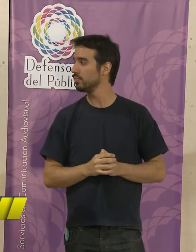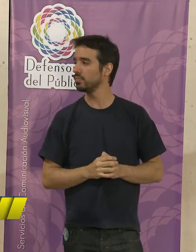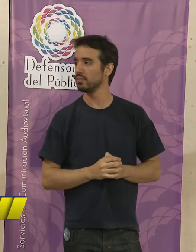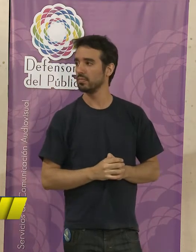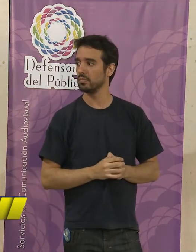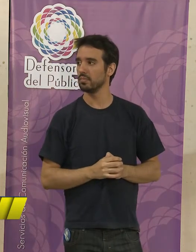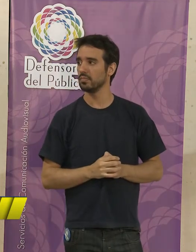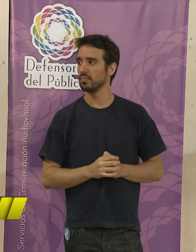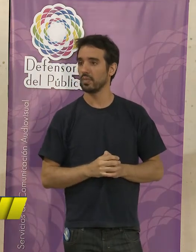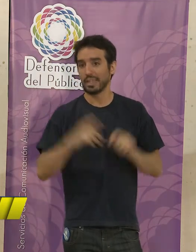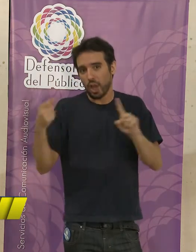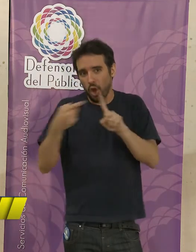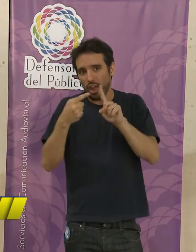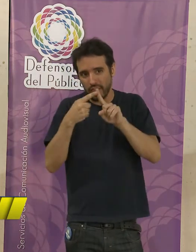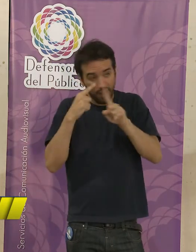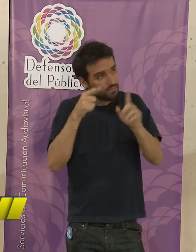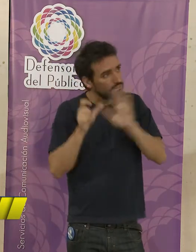Bueno, están conectando.